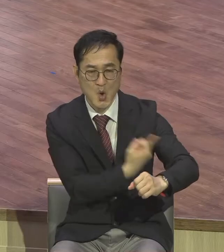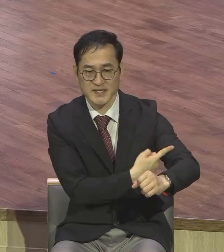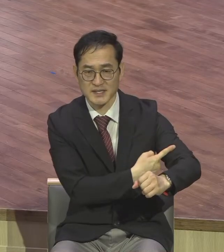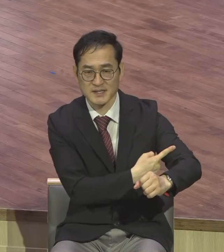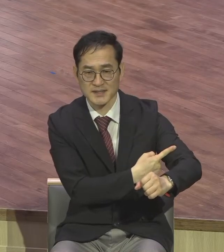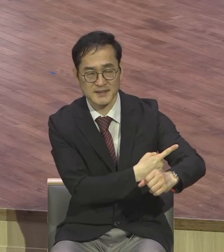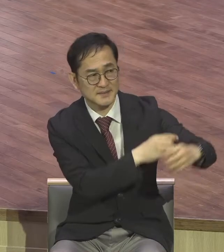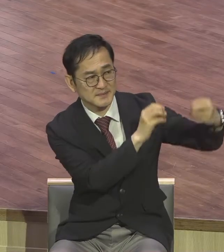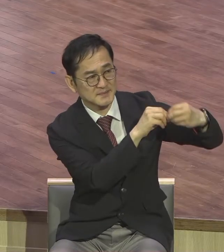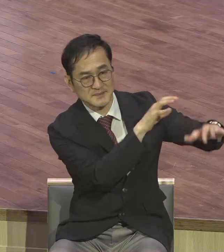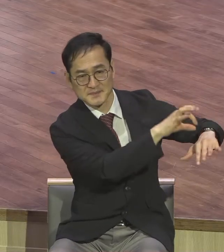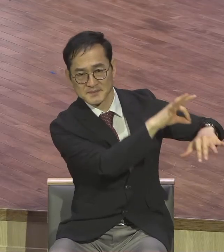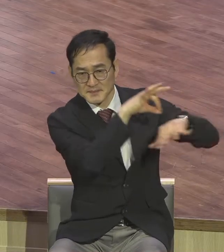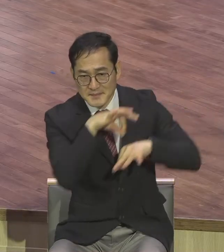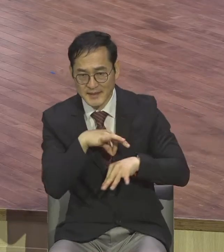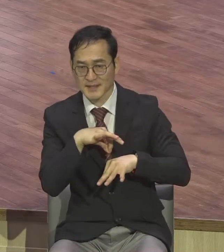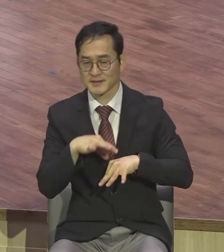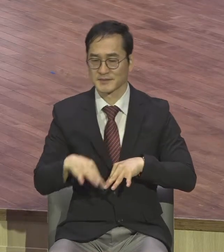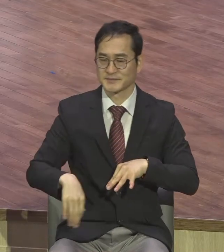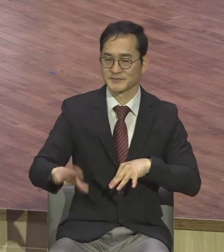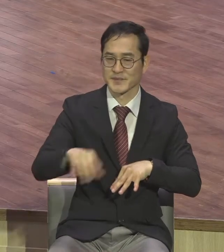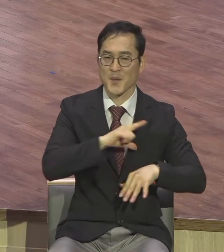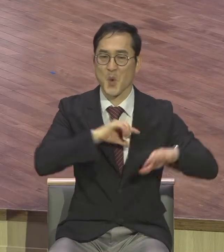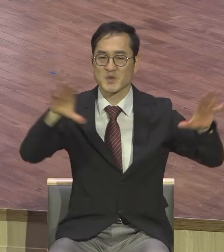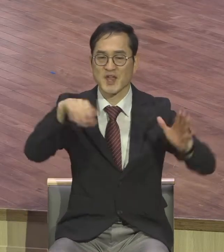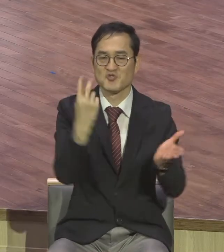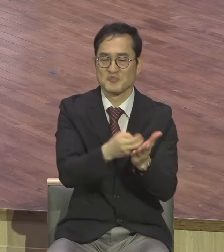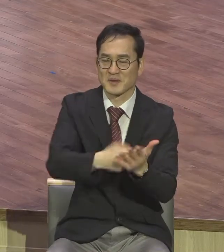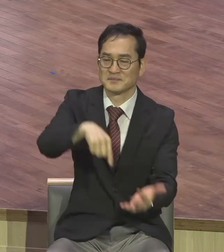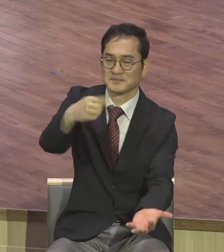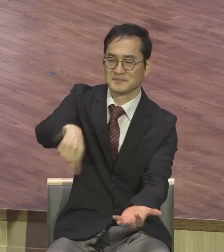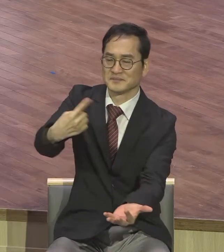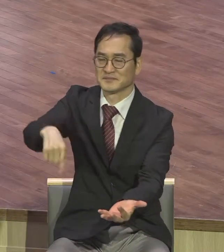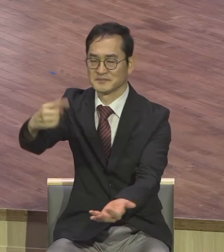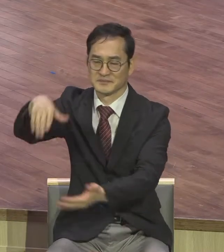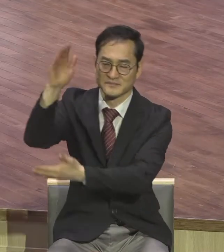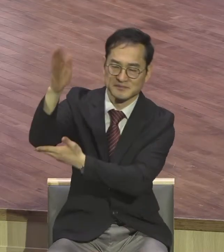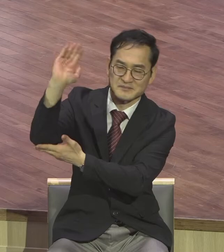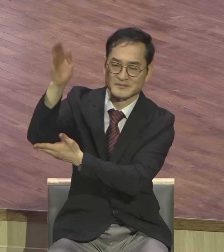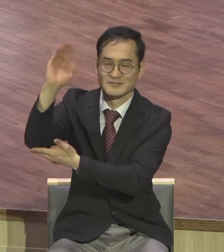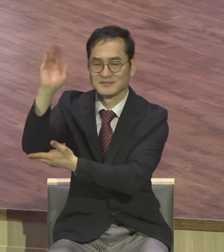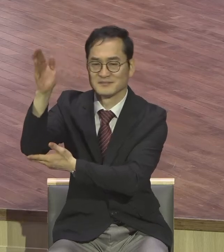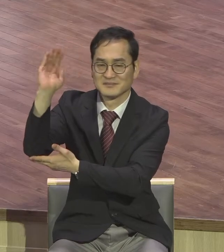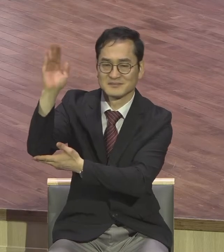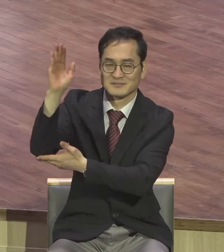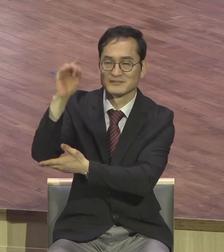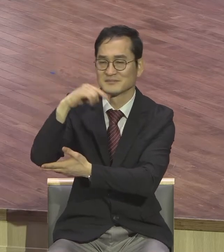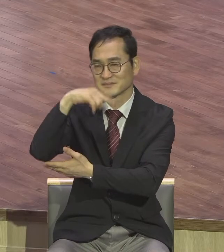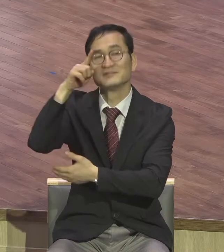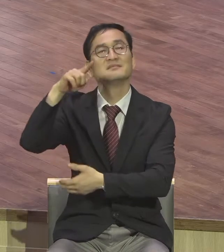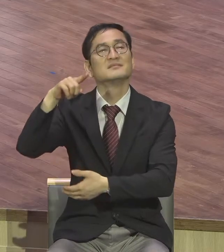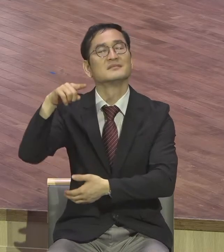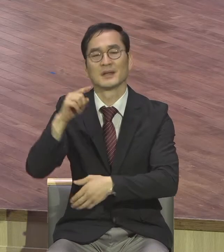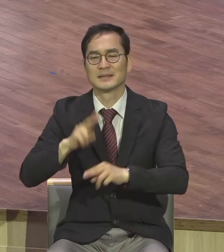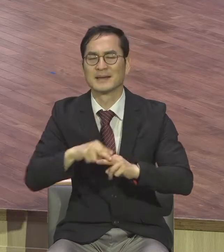일반 대중들에게 모세의 율법을 해석하고 가르치는 그런 자리에 있었던 것입니다. 그런데